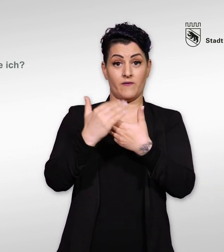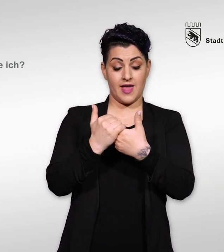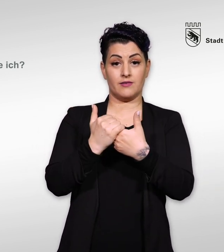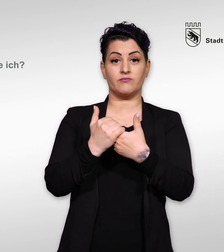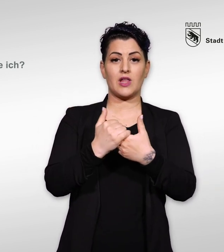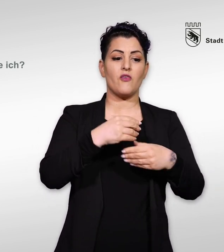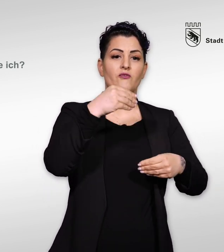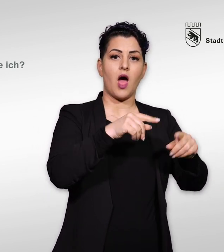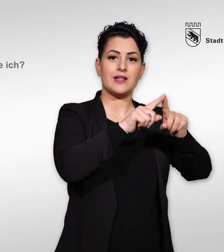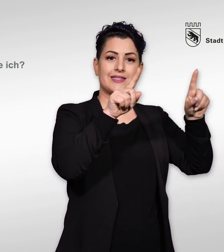Löchern.